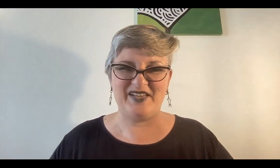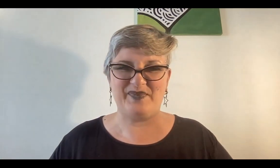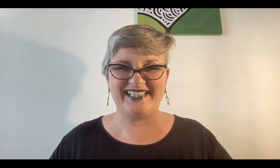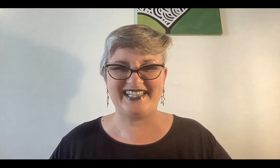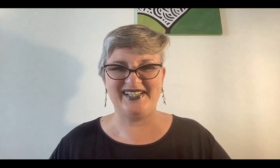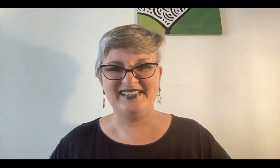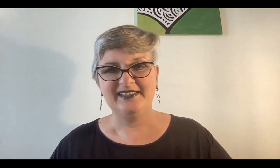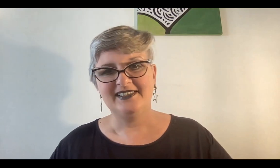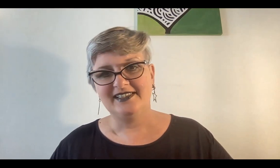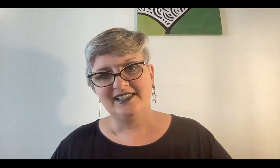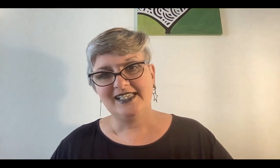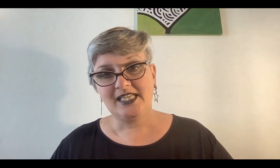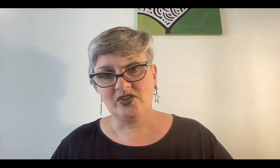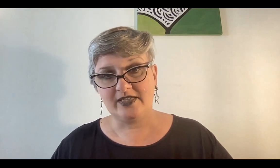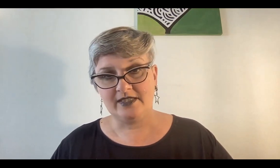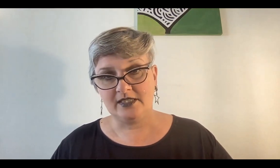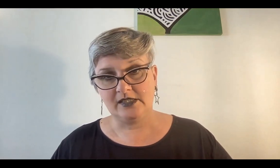del espacio ya lo sabía